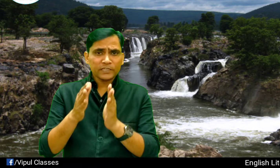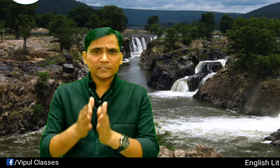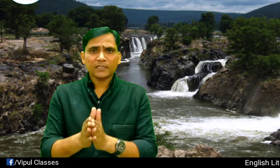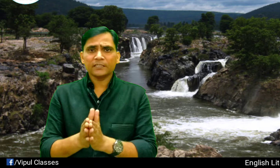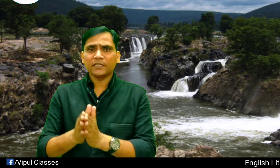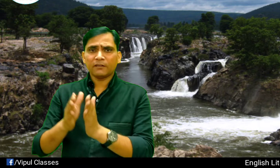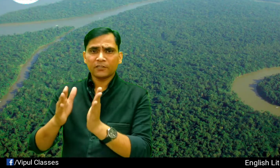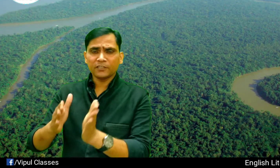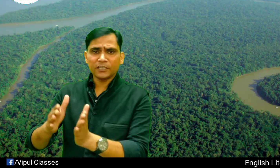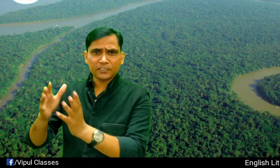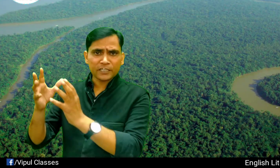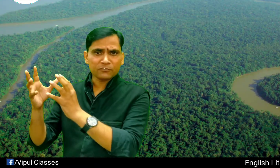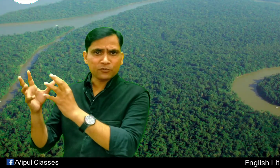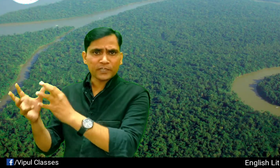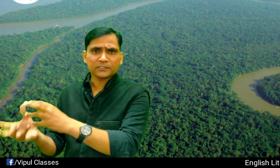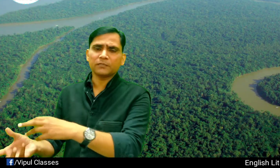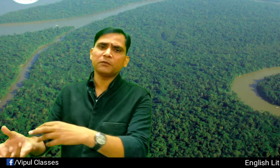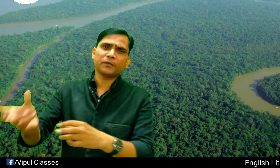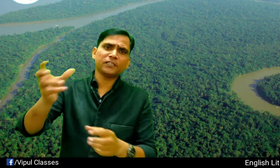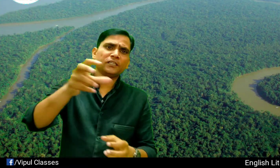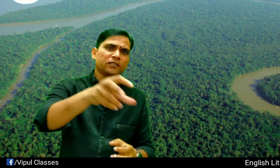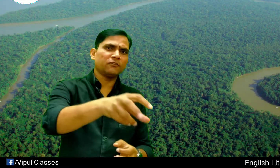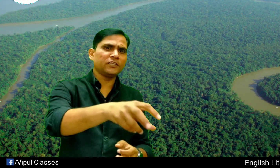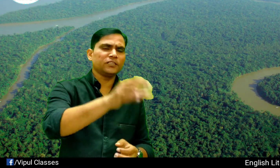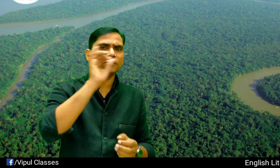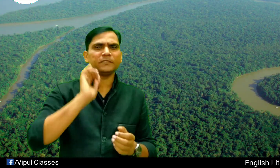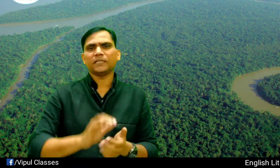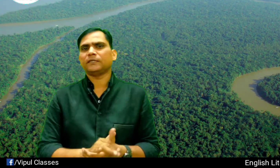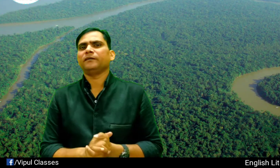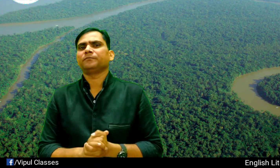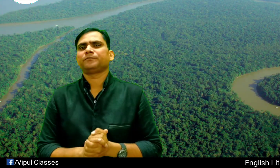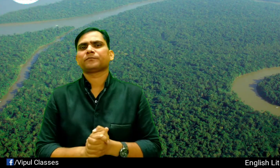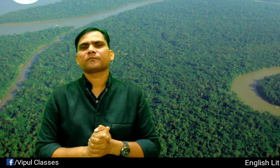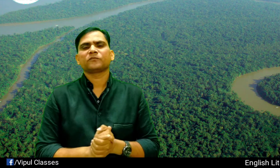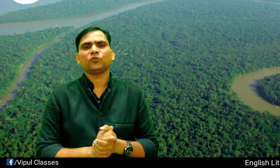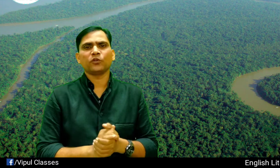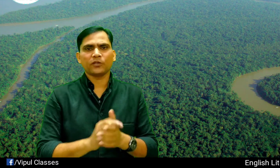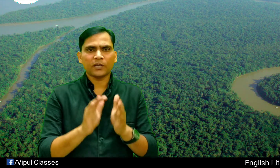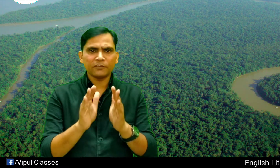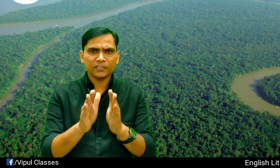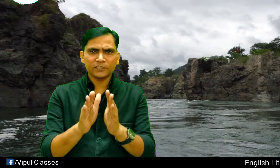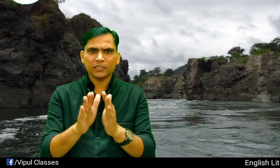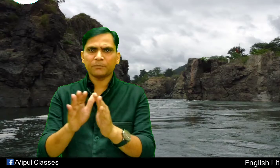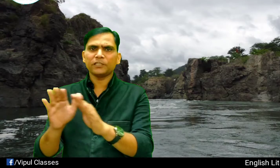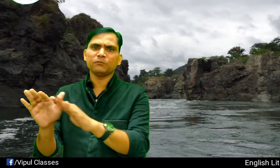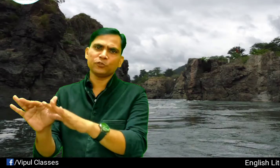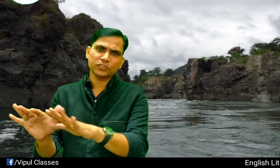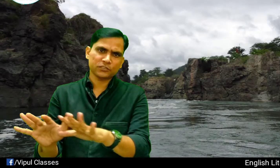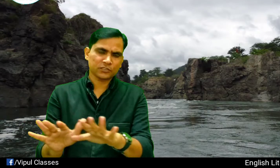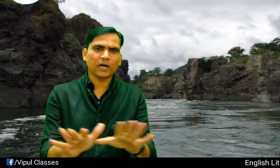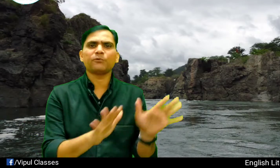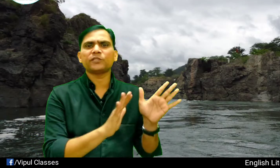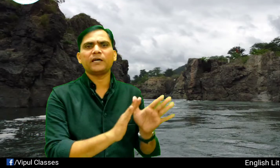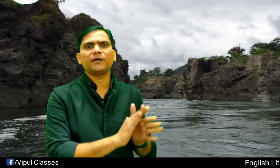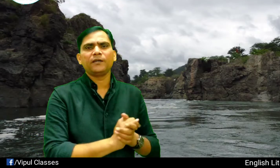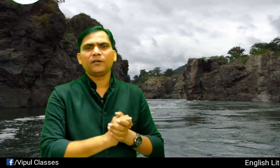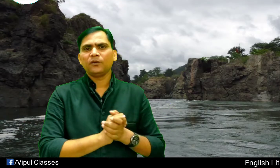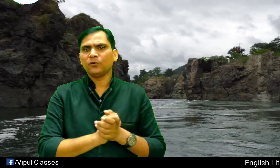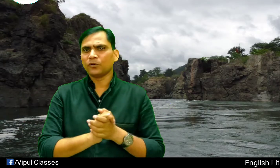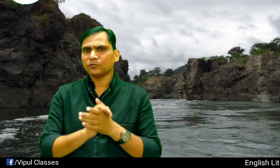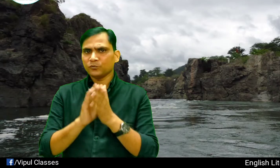वो कहते हैं कि एवर ग्रीन रेन फोरेश से भी पानी कावेरी नदी में जाता है और कावरी नदी का पानी बहुत ही साफ होता है और